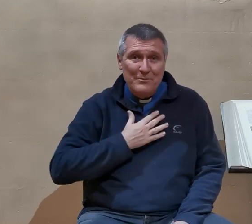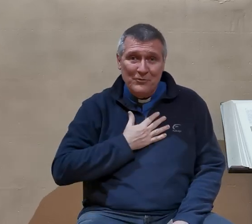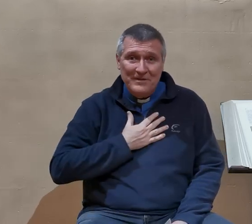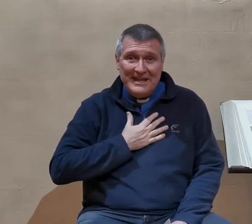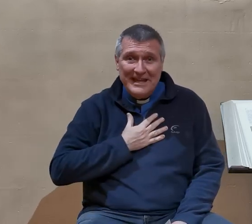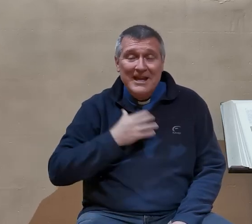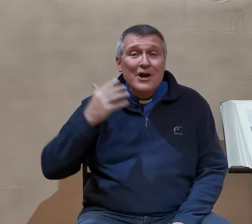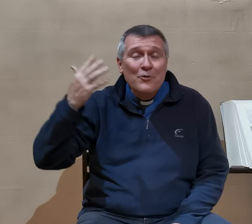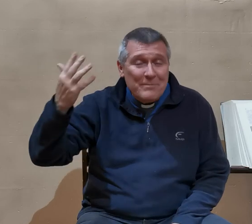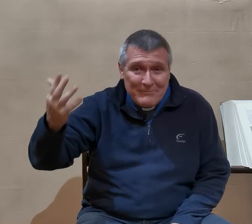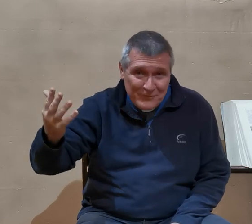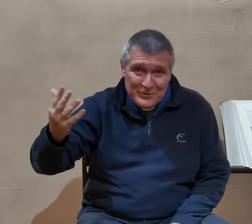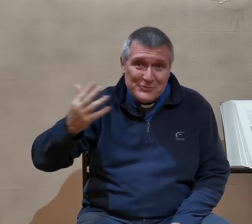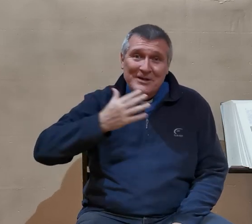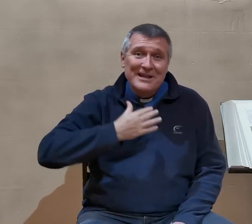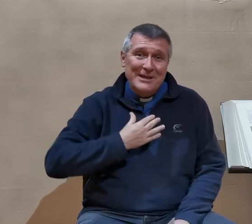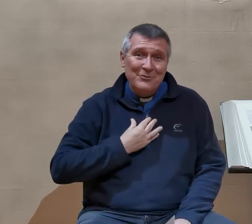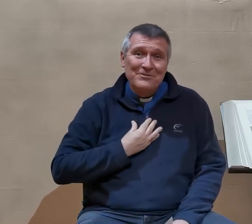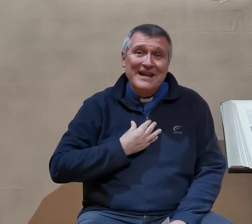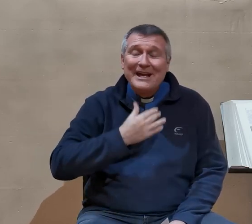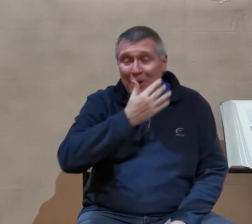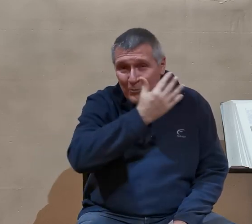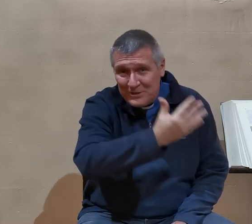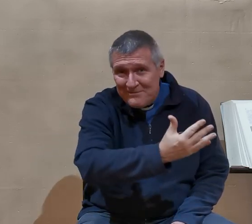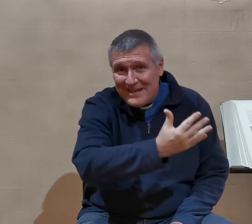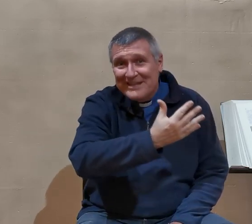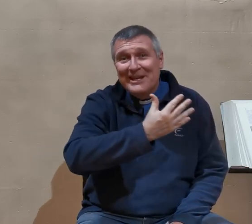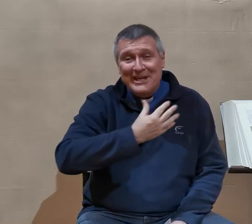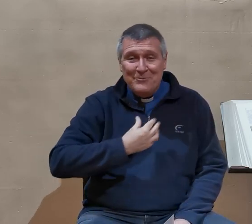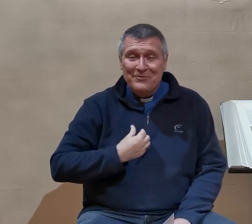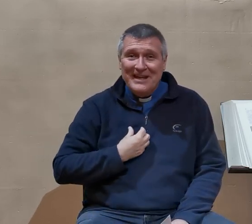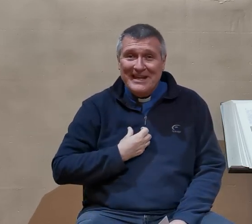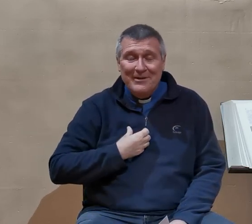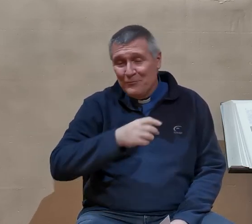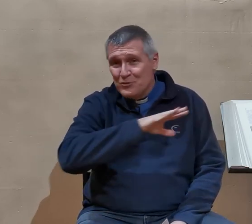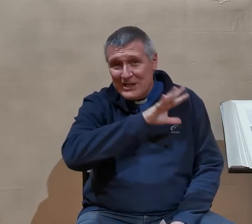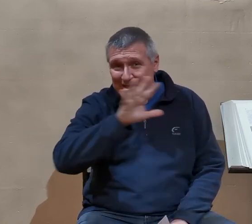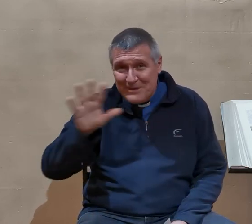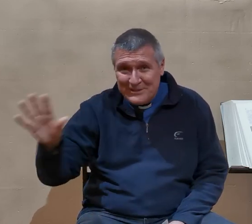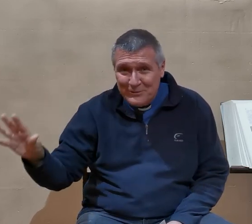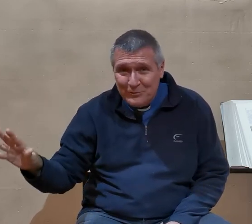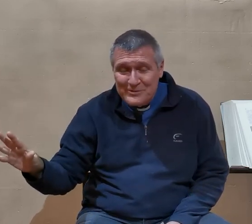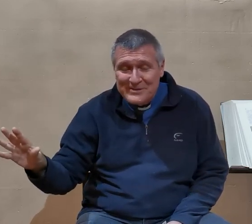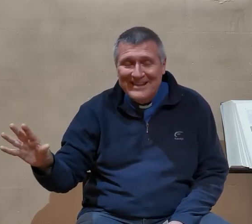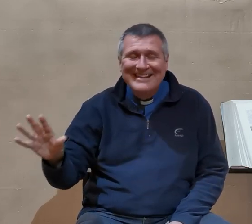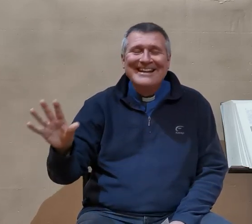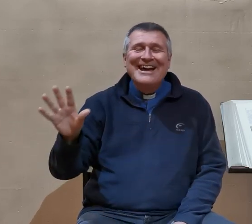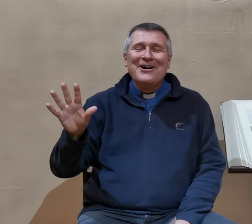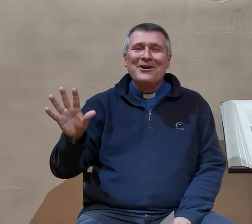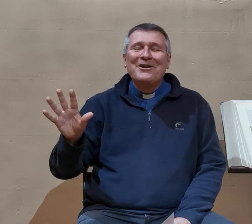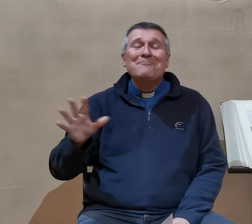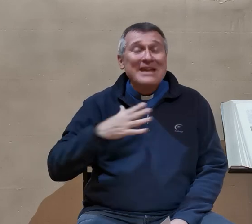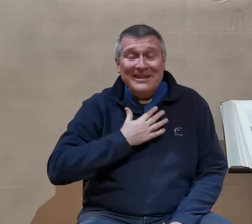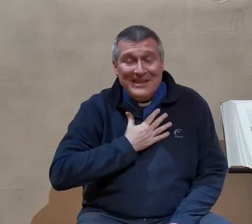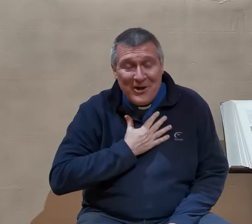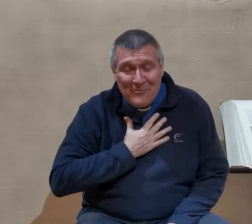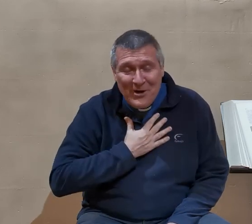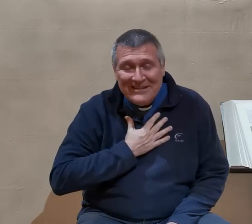est mon frère, le pape François est mon frère, mon évêque est mon frère. Je les respecte tous, mais néanmoins,